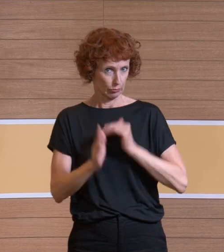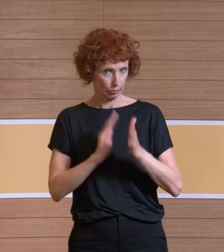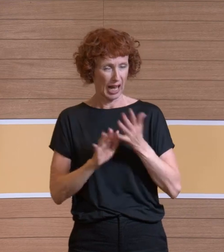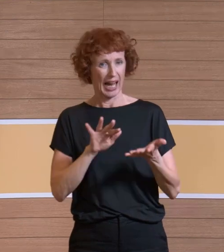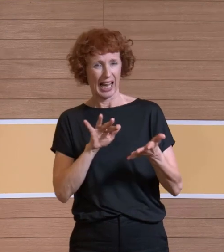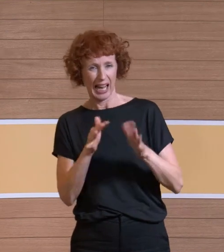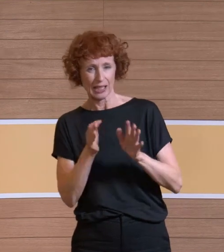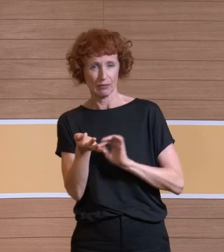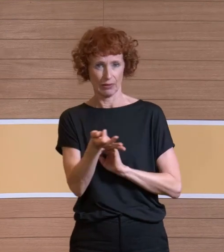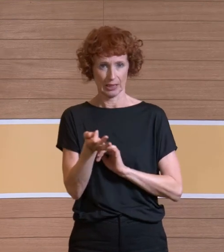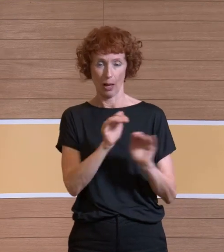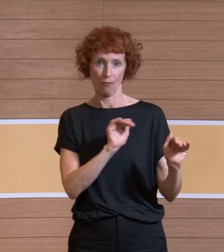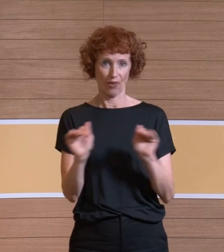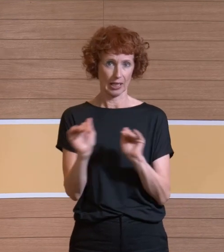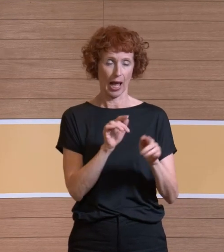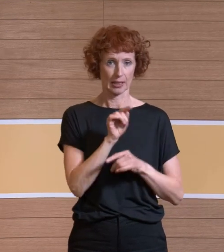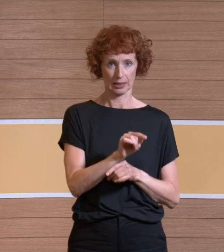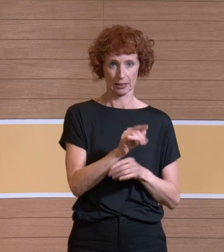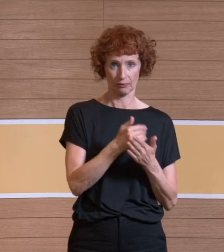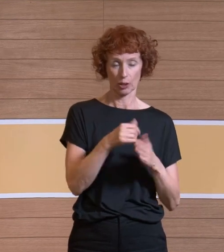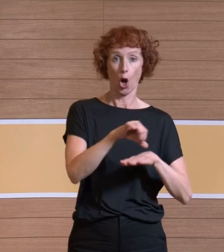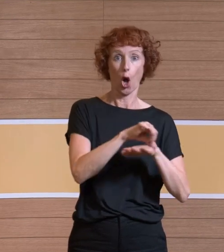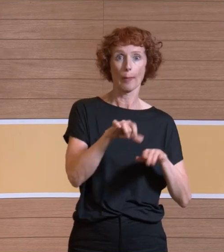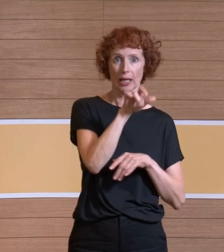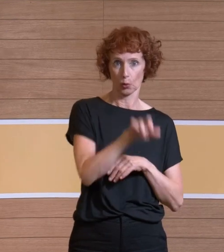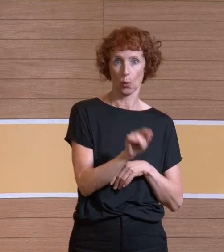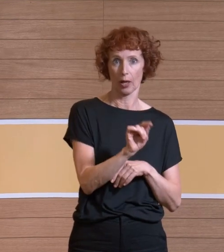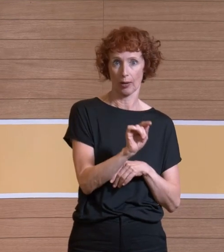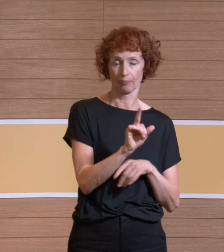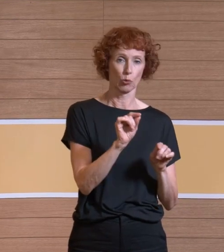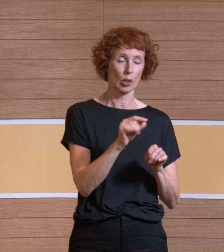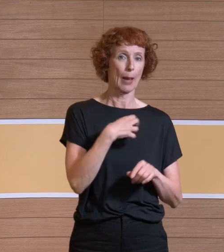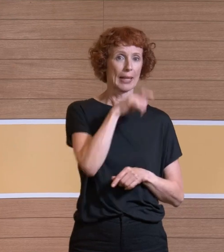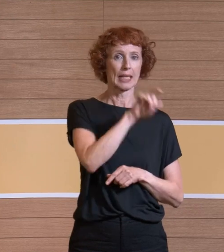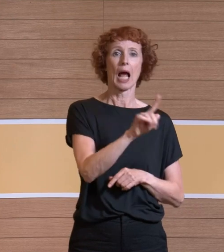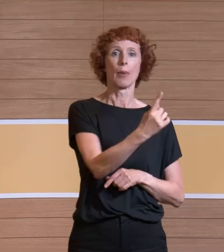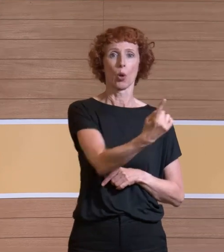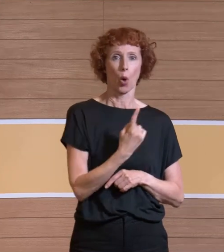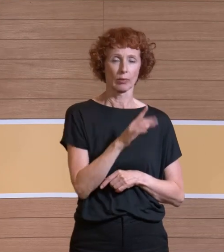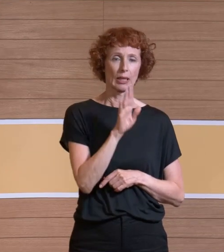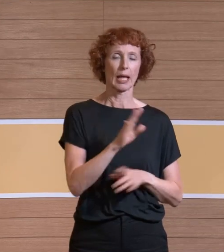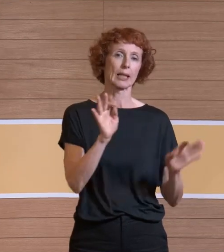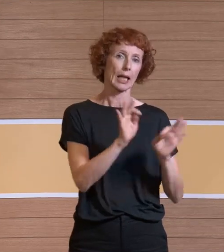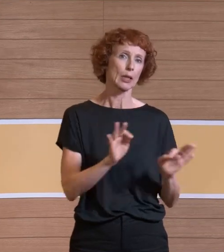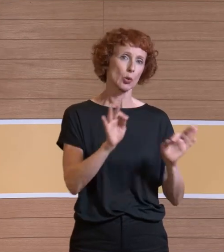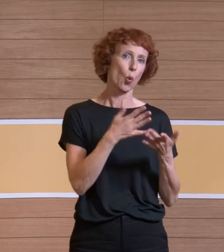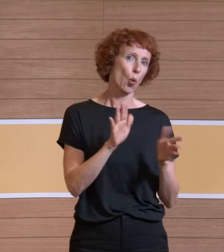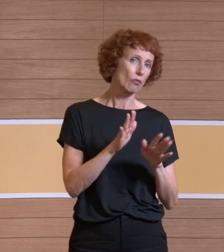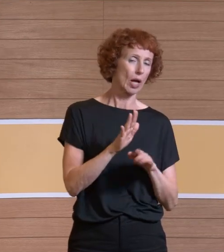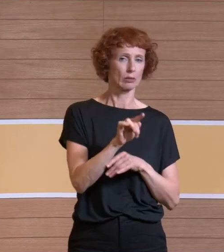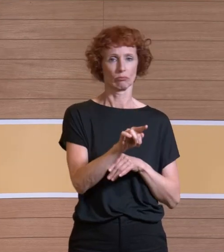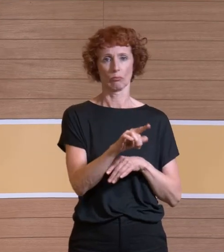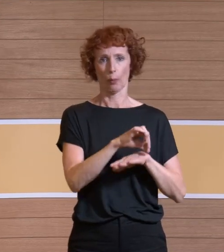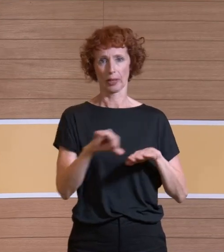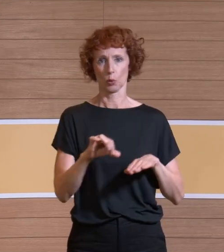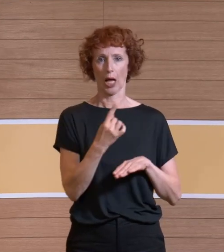wenig im Verhältnis zu dem, was die Operateure, der Patient ist einmal da, gut, der hat ein Risiko, das liegt bei einer aseptischen OP bei 1